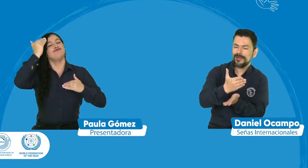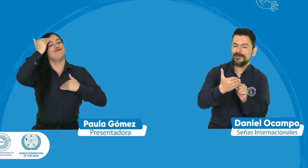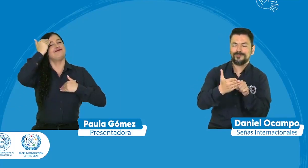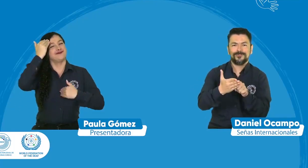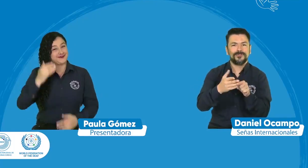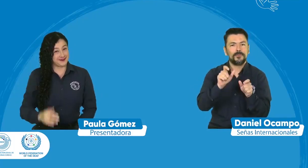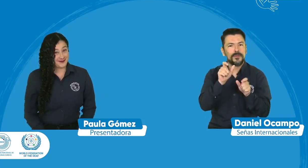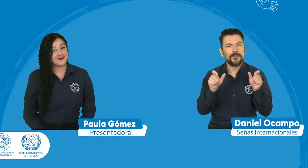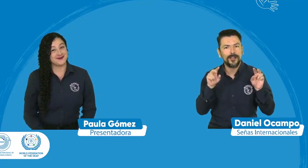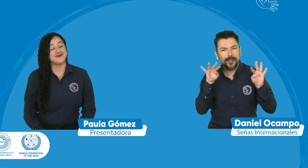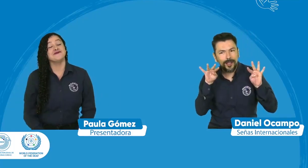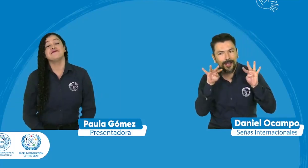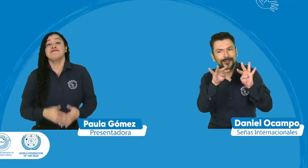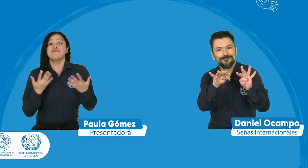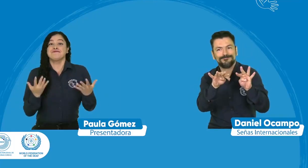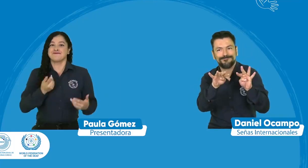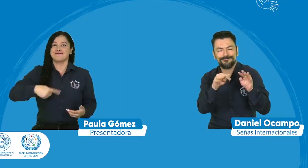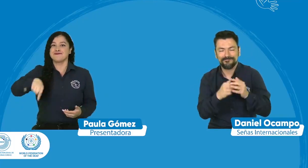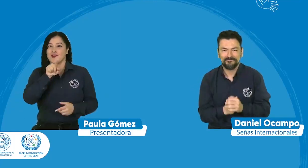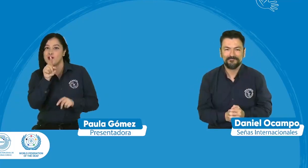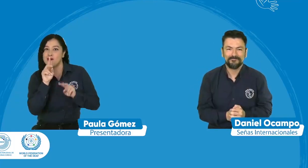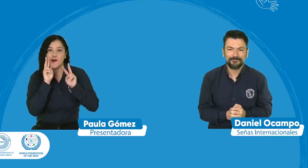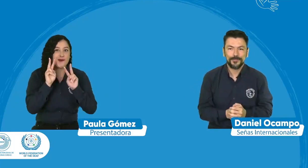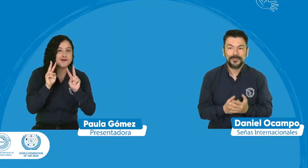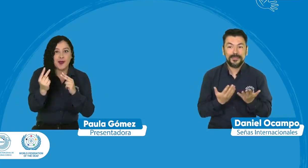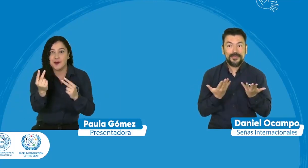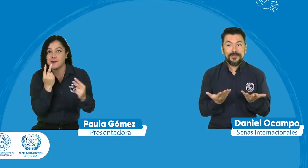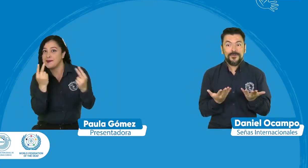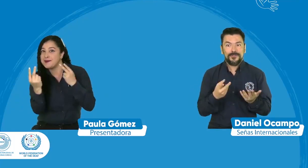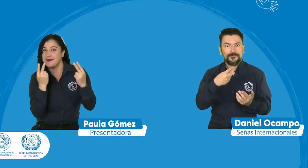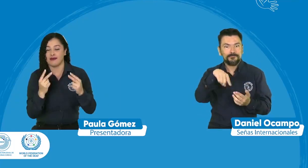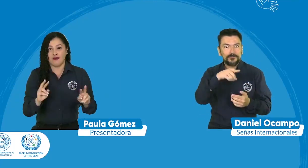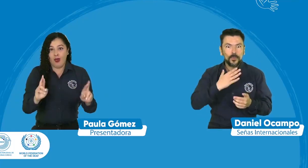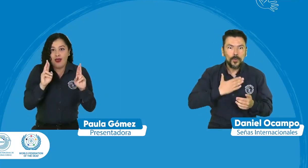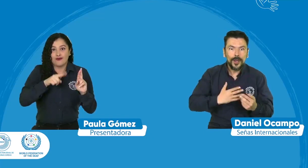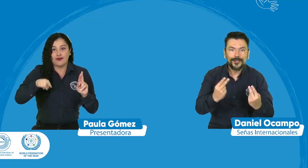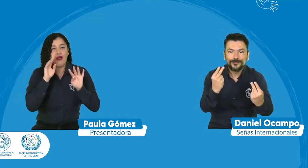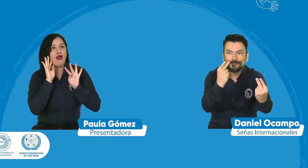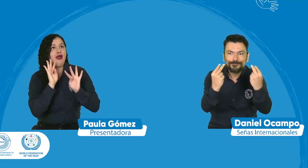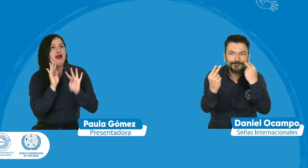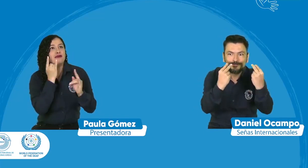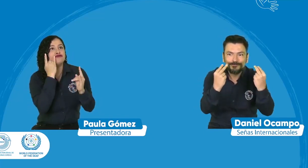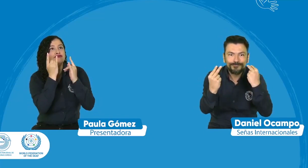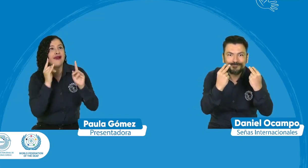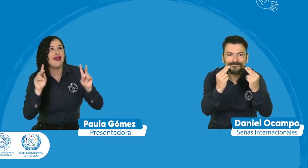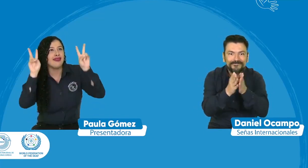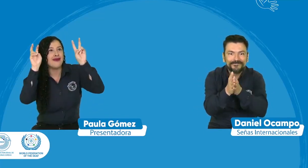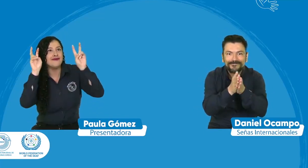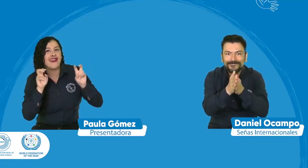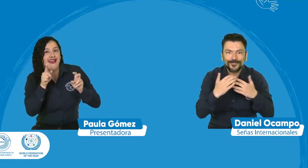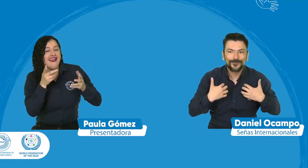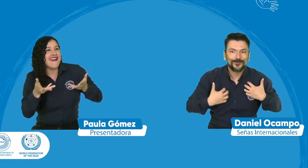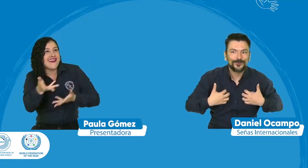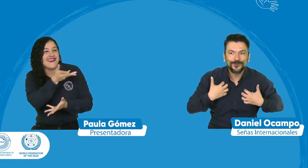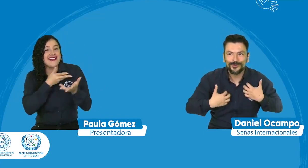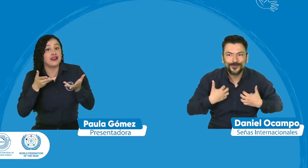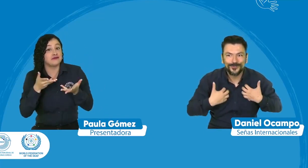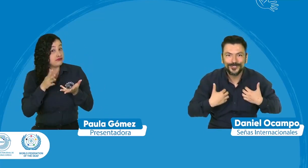reconocimiento de los derechos y la toma de conciencia de los derechos de las personas sordas a todas las personas que nos están viendo